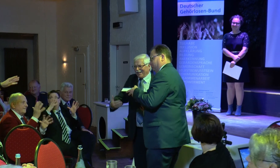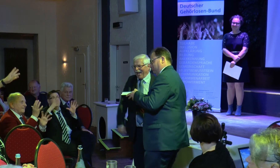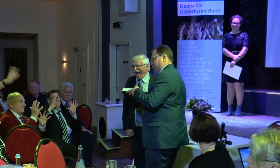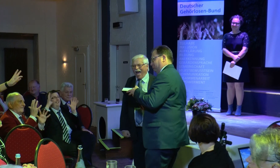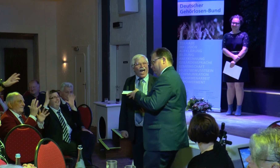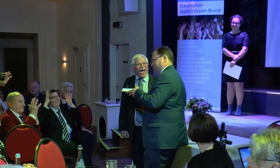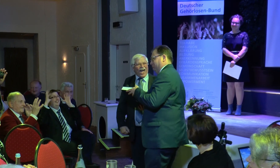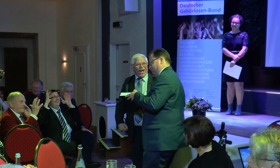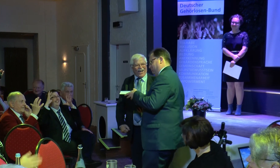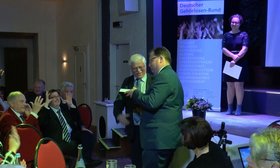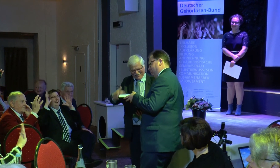Jetzt ist mein Koffer leichter.